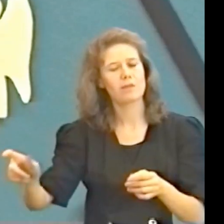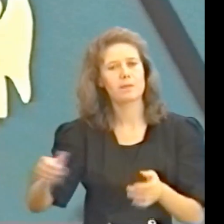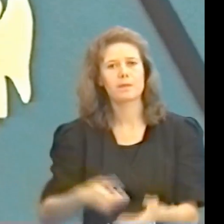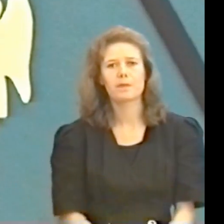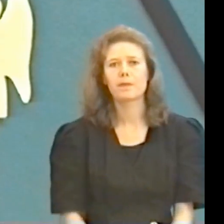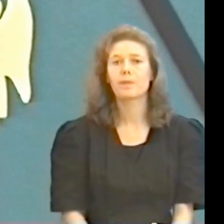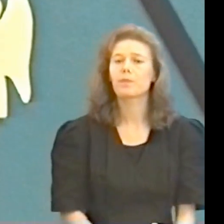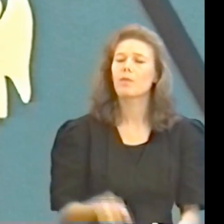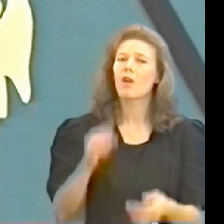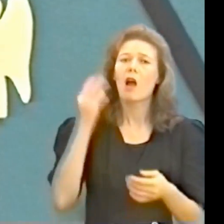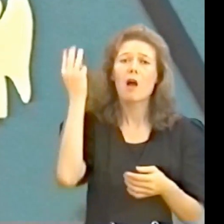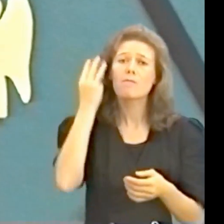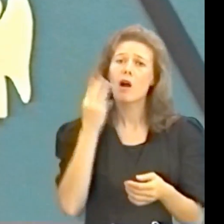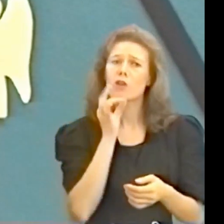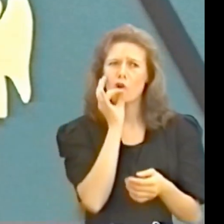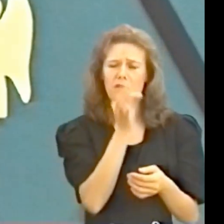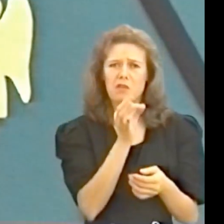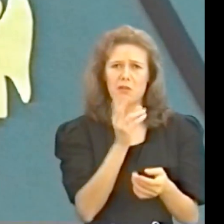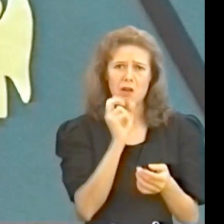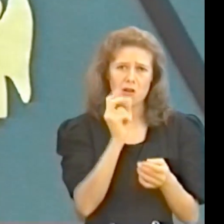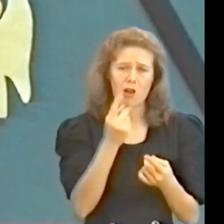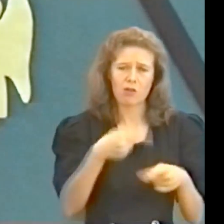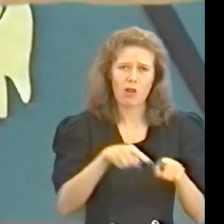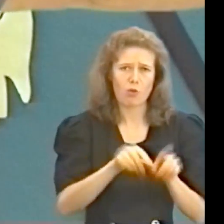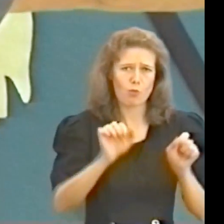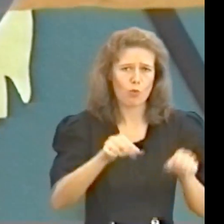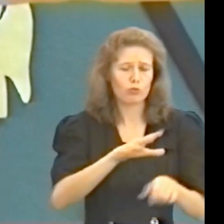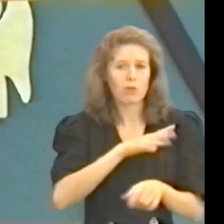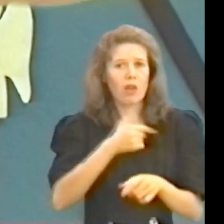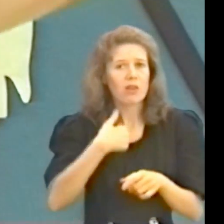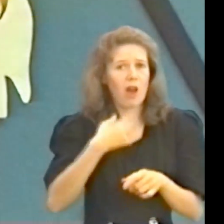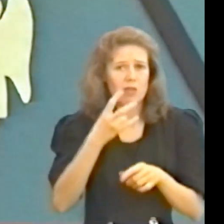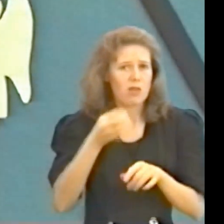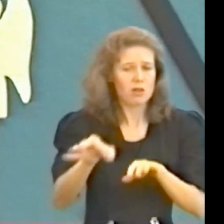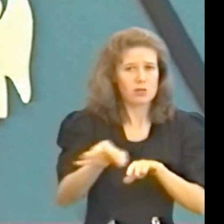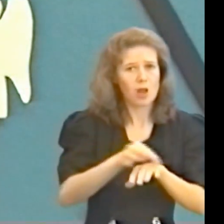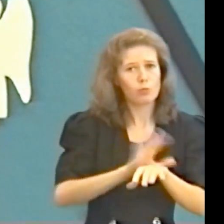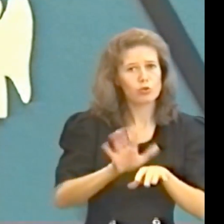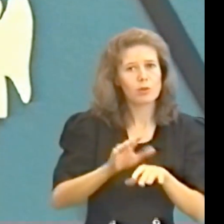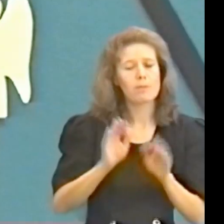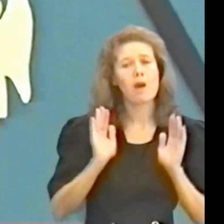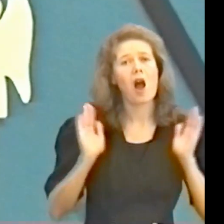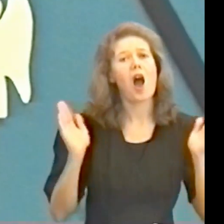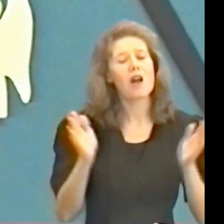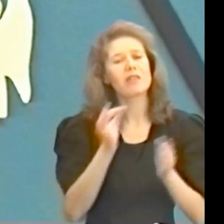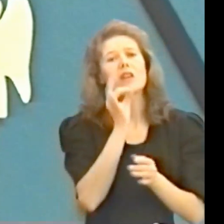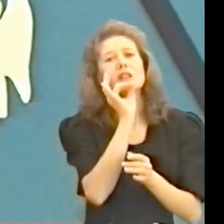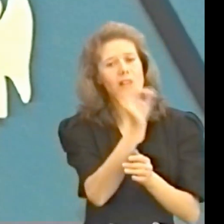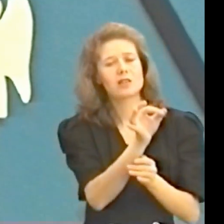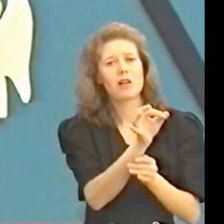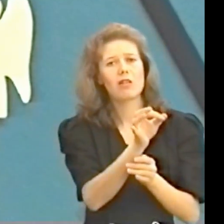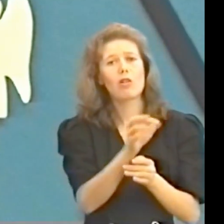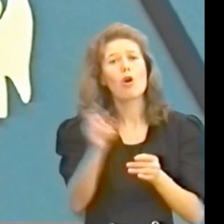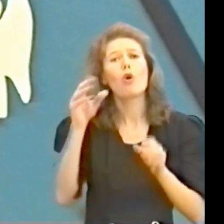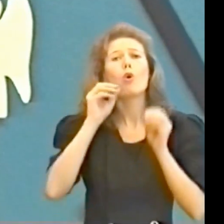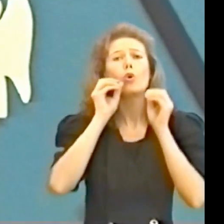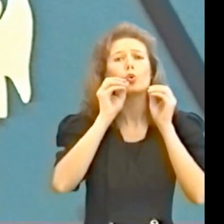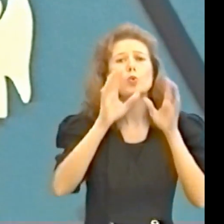мария ответила как такое может быть ибо я не замужем ангел же сказал дух божий сойдет на тебя